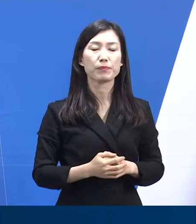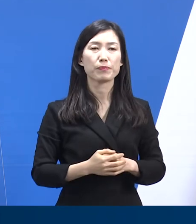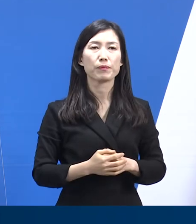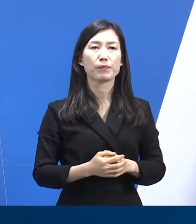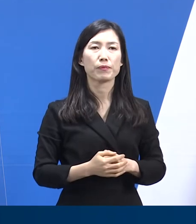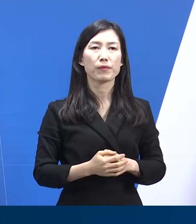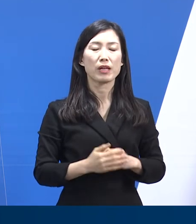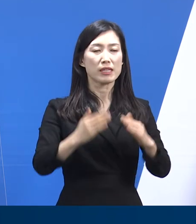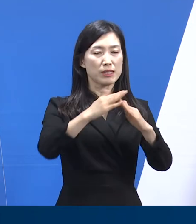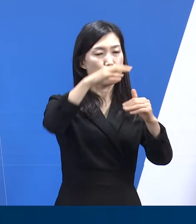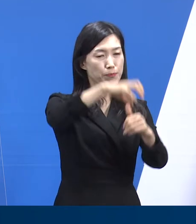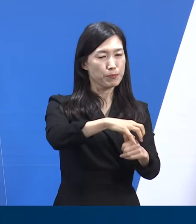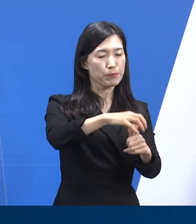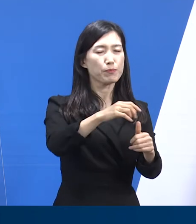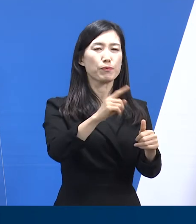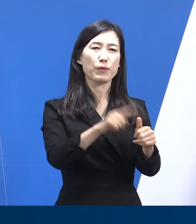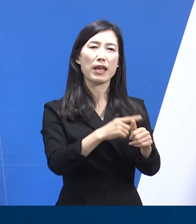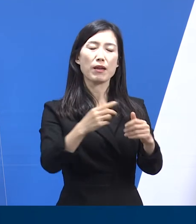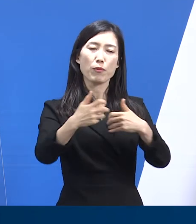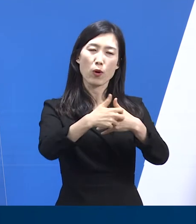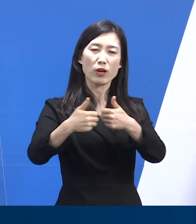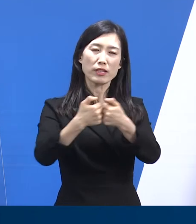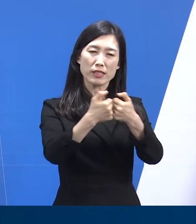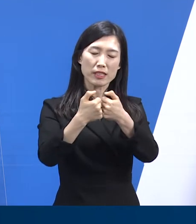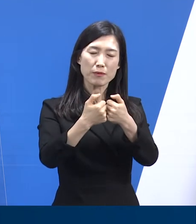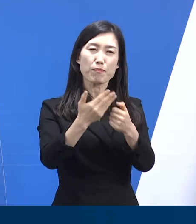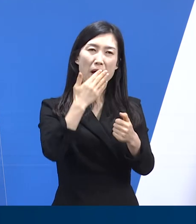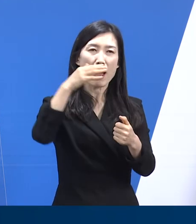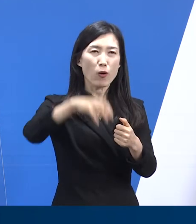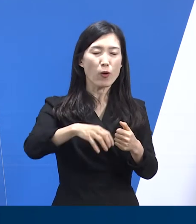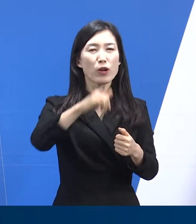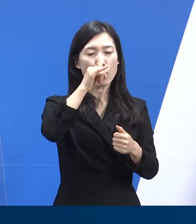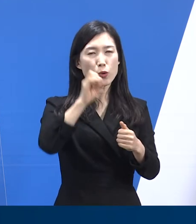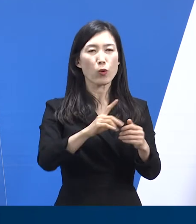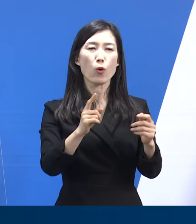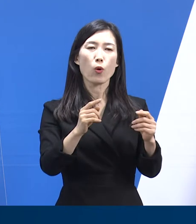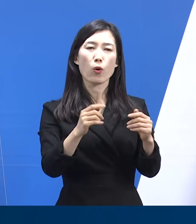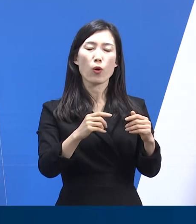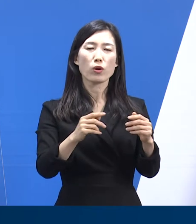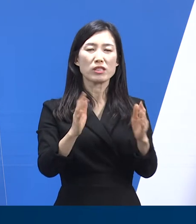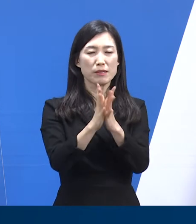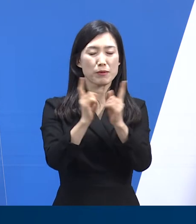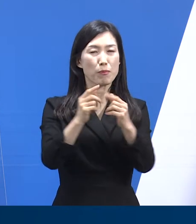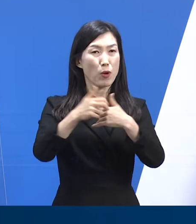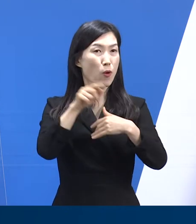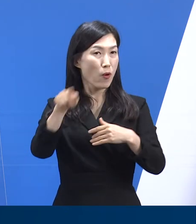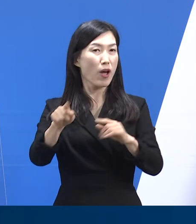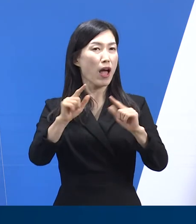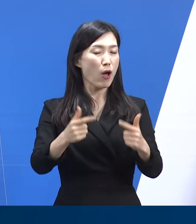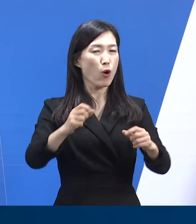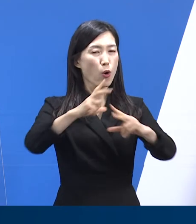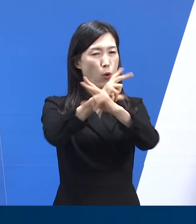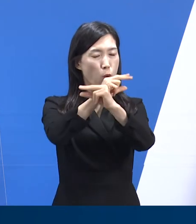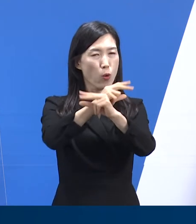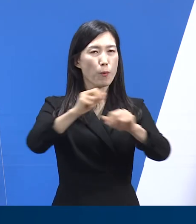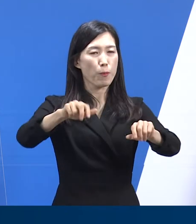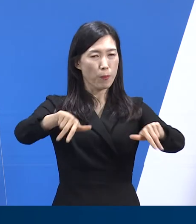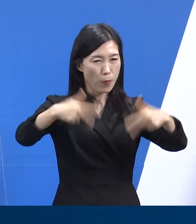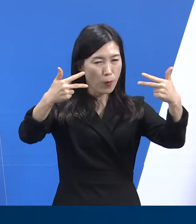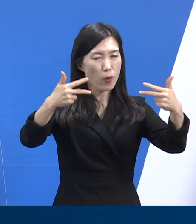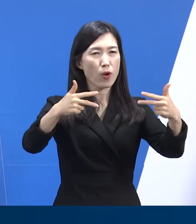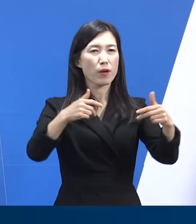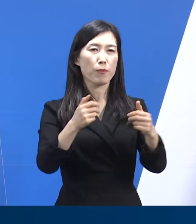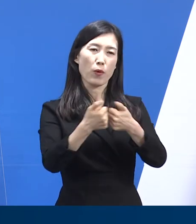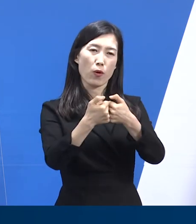일반관리군 재택치료 오류상담센터는 69개소이며, 비대면 진료가 가능한 동네 병원은 2,099개소입니다.